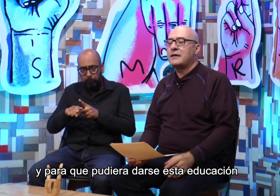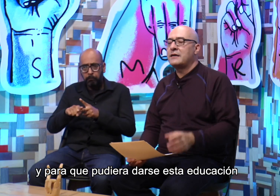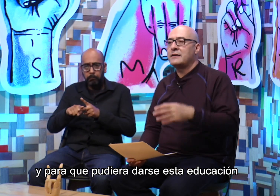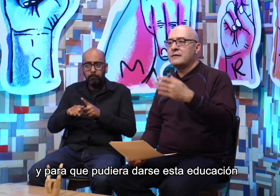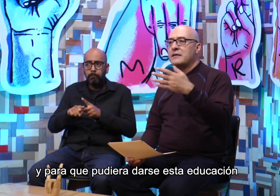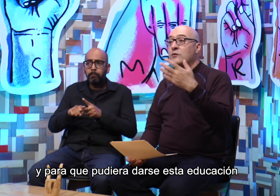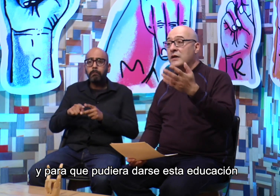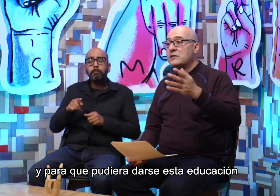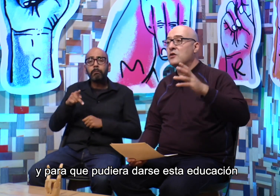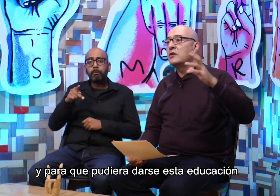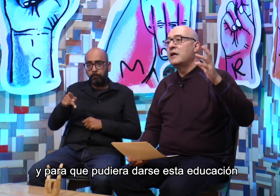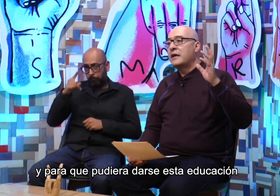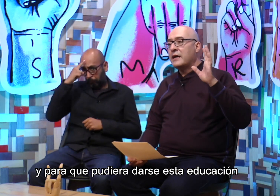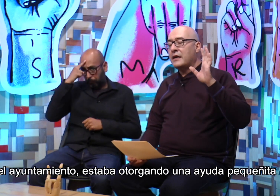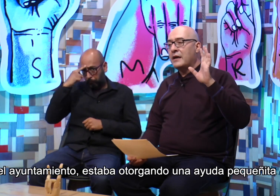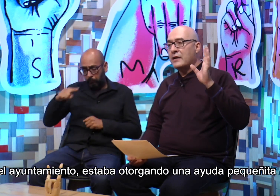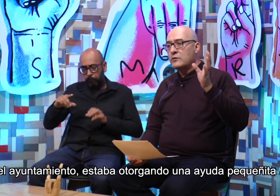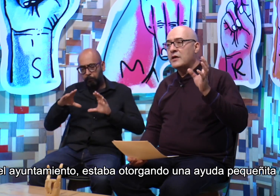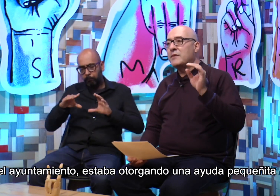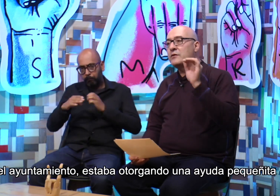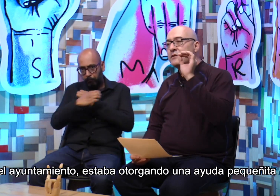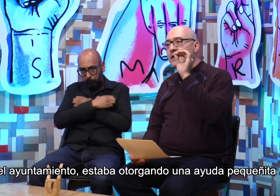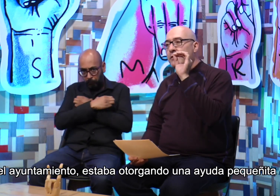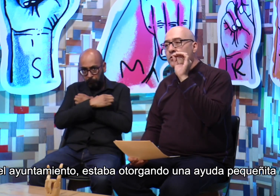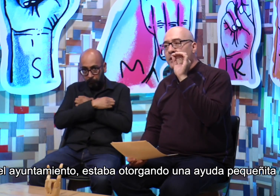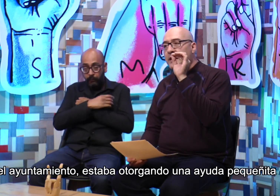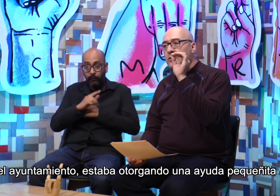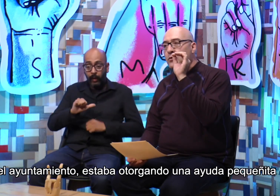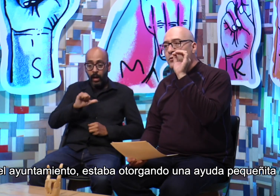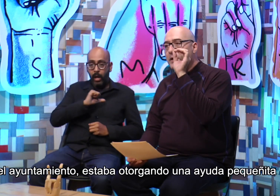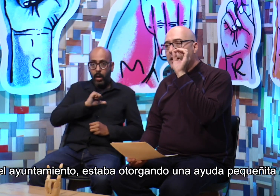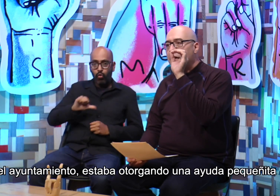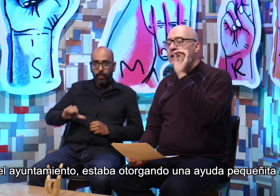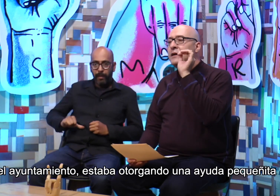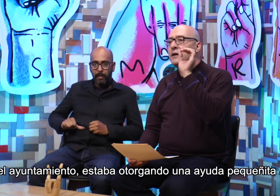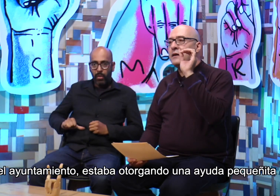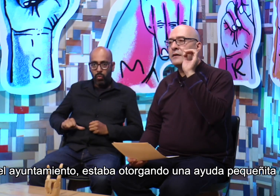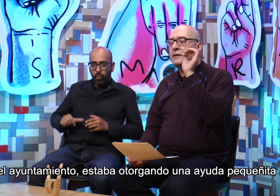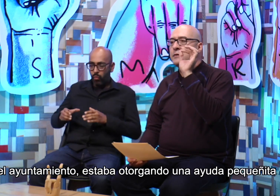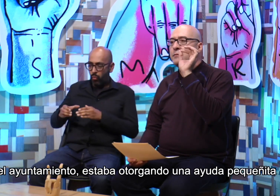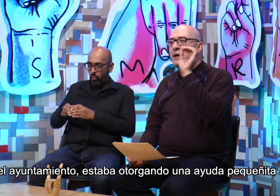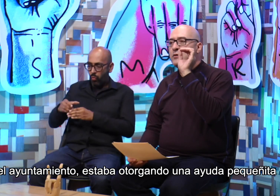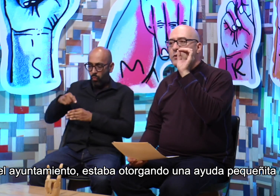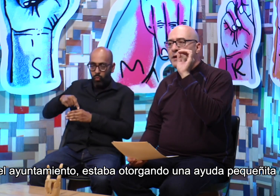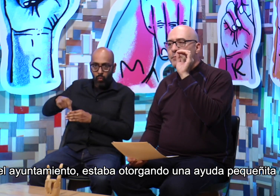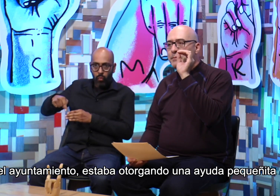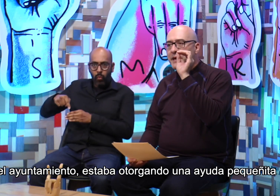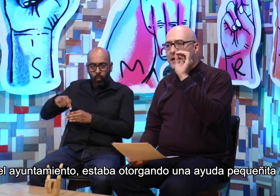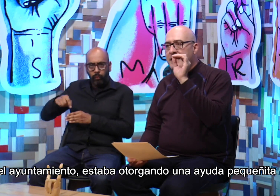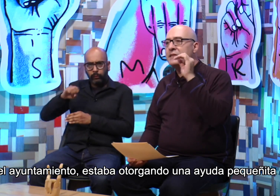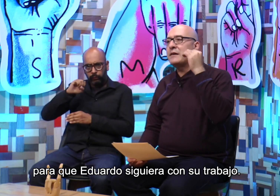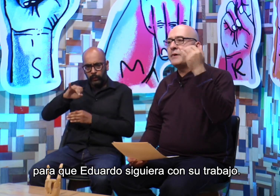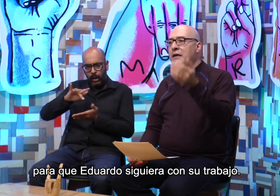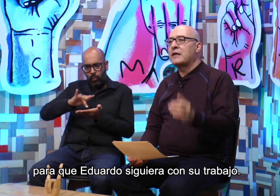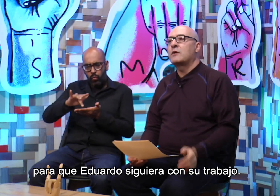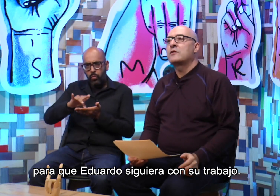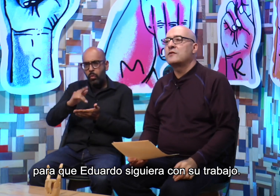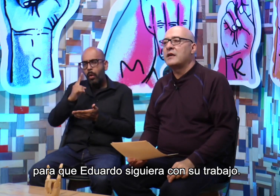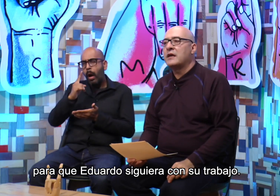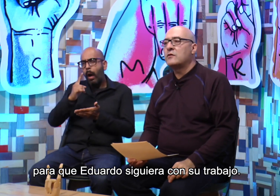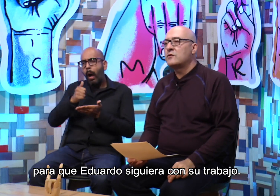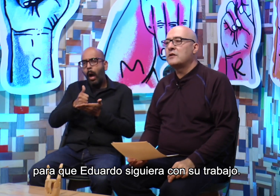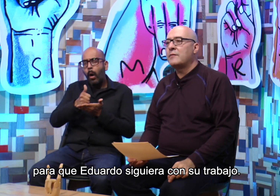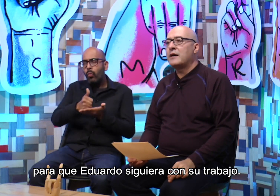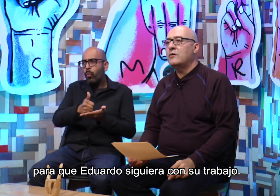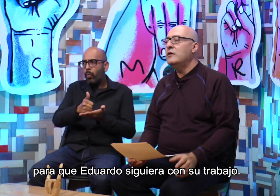esta educación el ayuntamiento estaba otorgando una ayuda pequeñita para que Eduardo